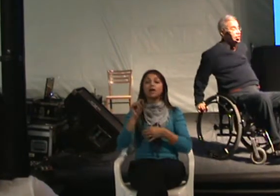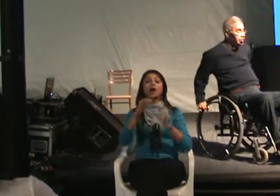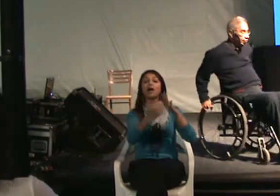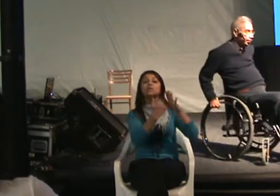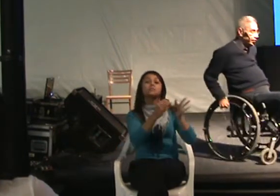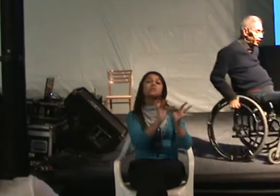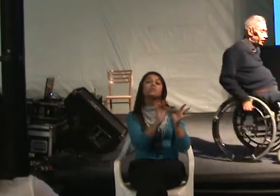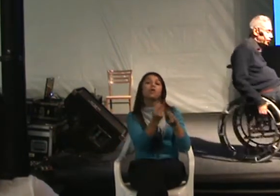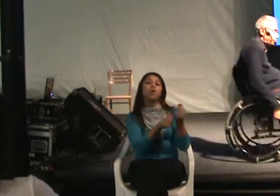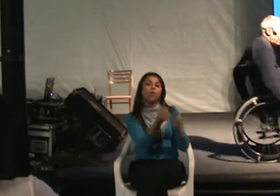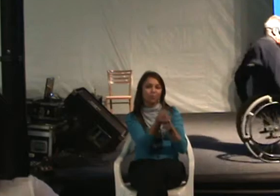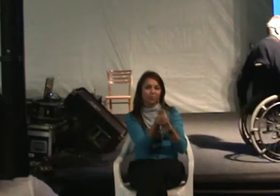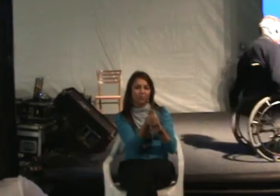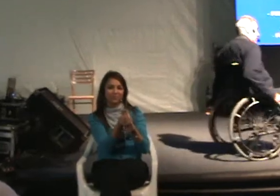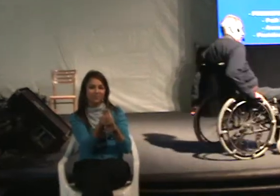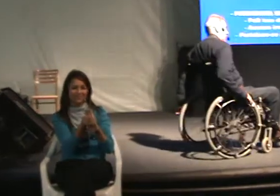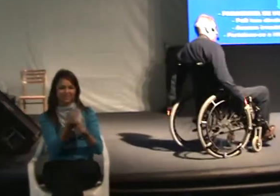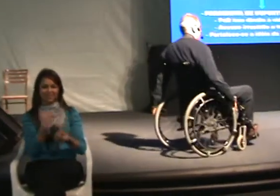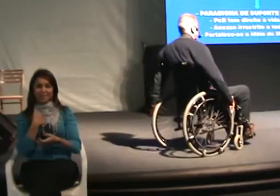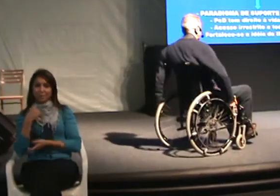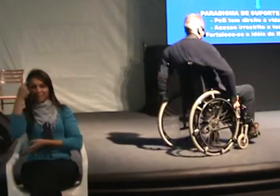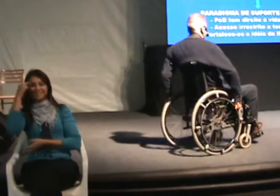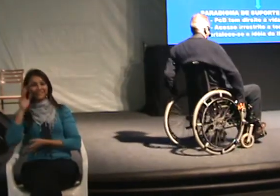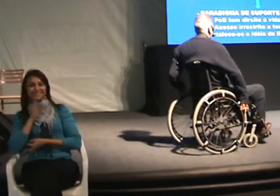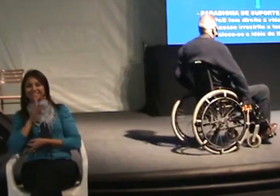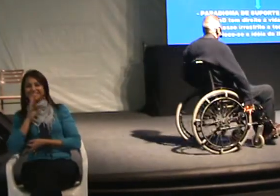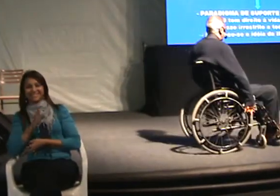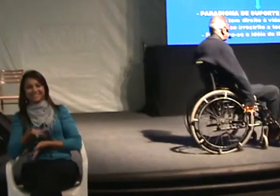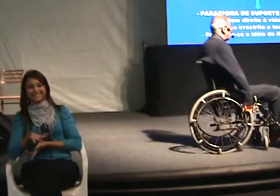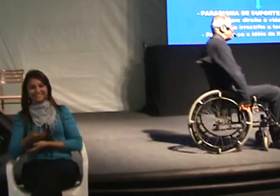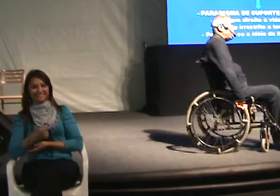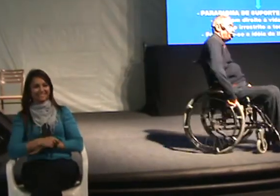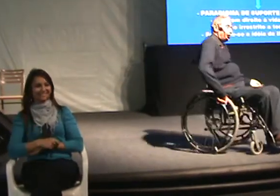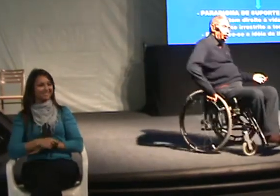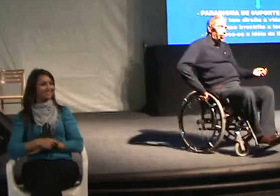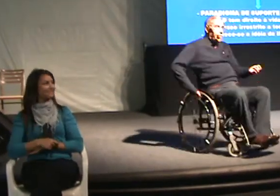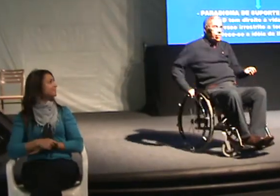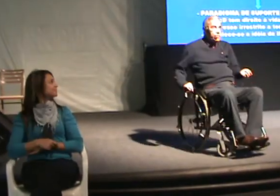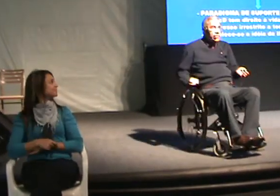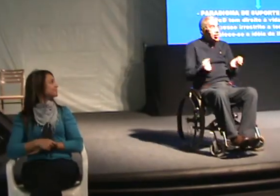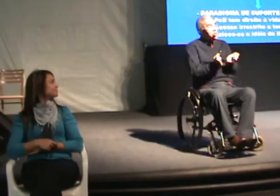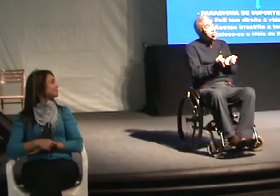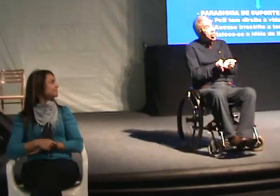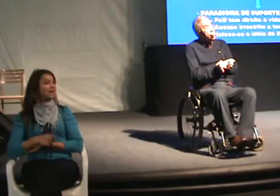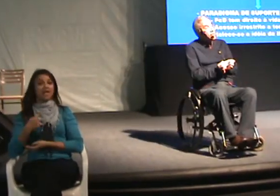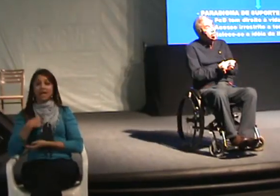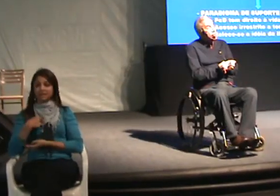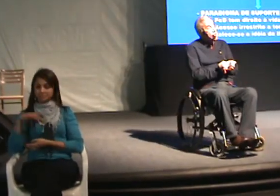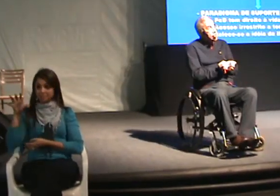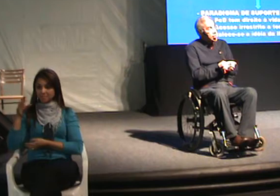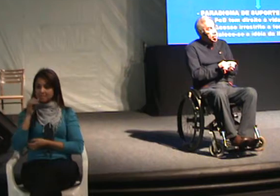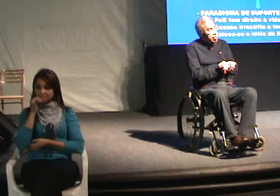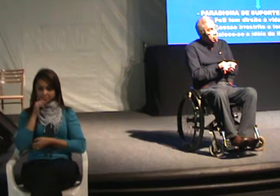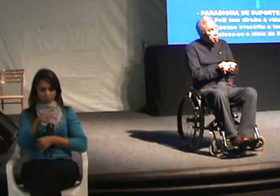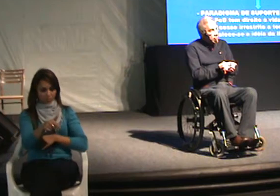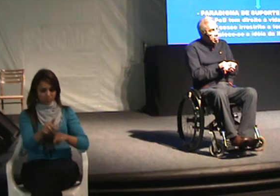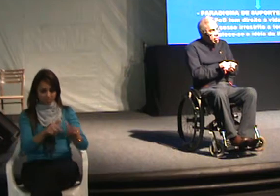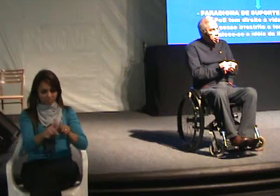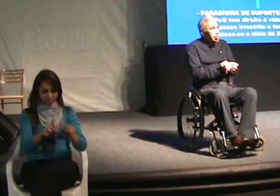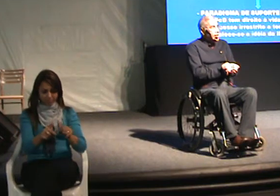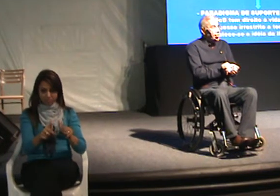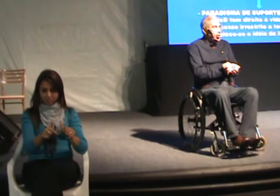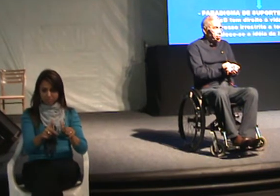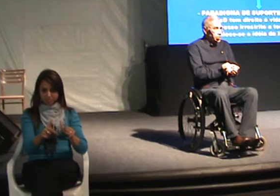faziam? E elas, porque eu achava até legal, né? Mas elas pegavam o serviço, trabalhinho,